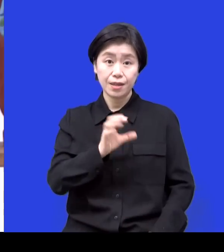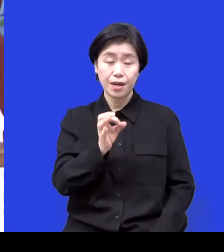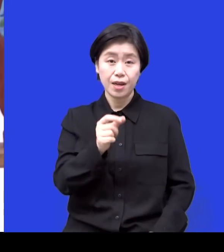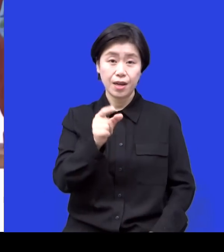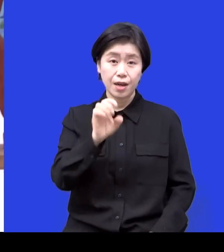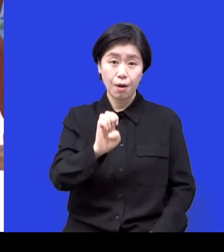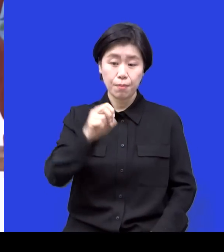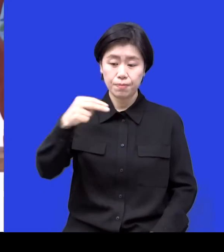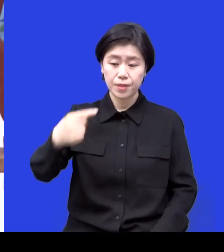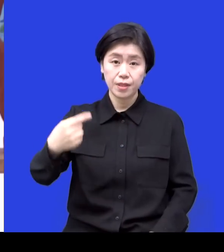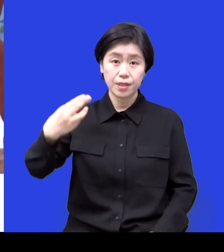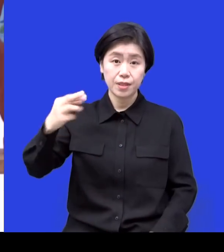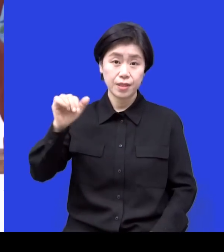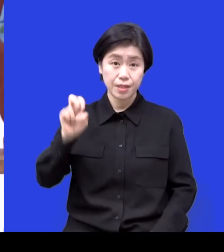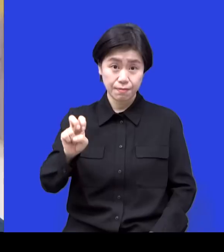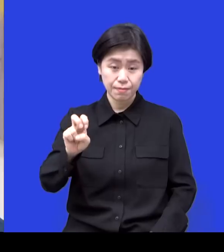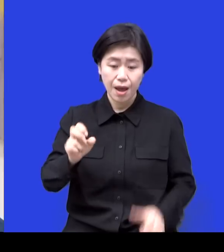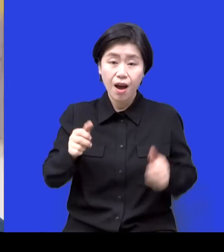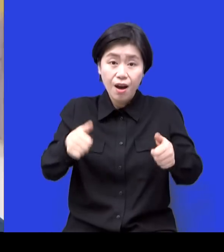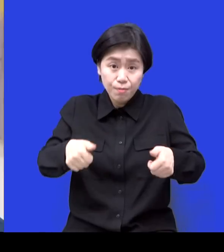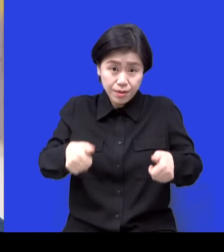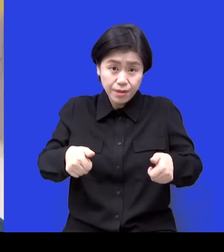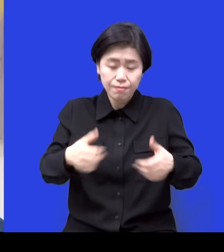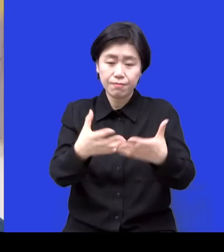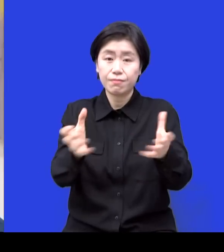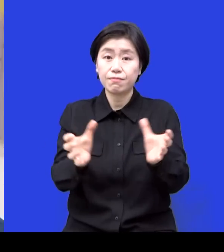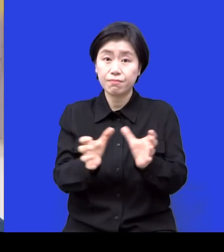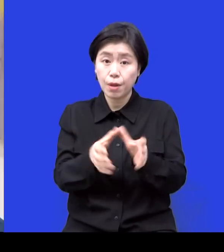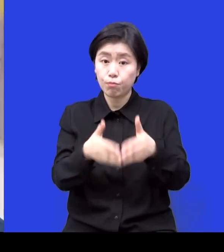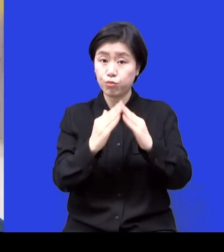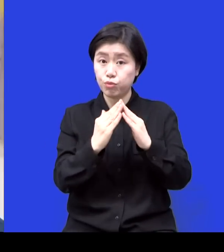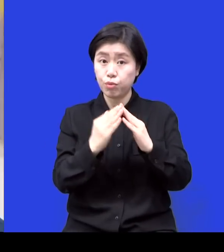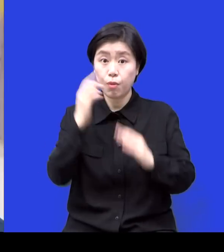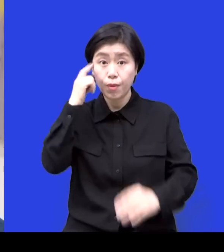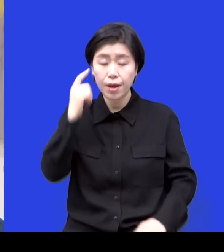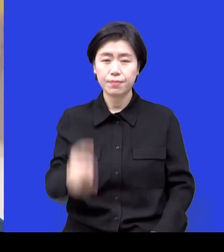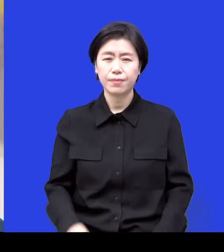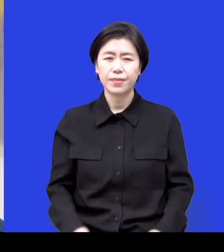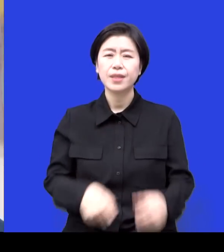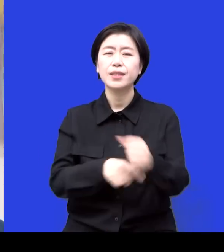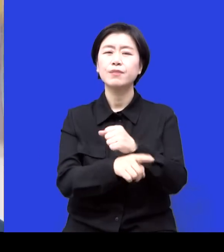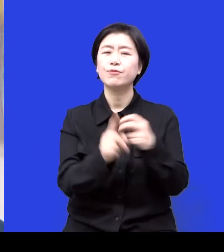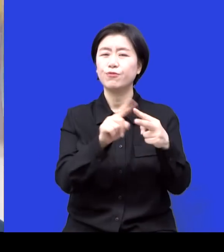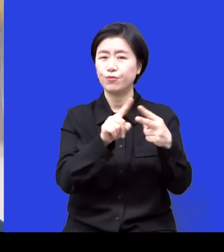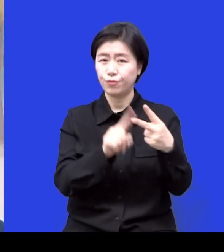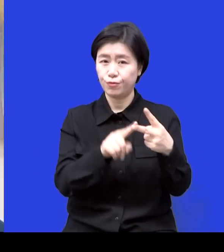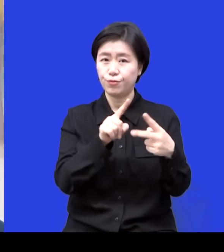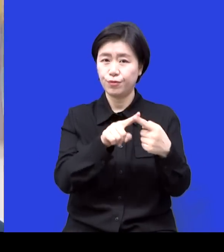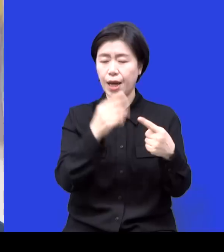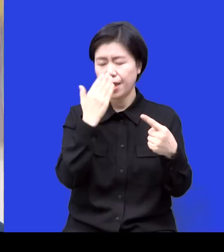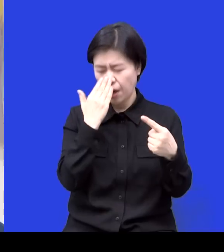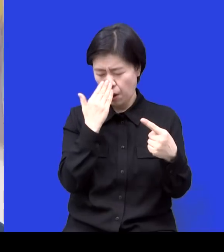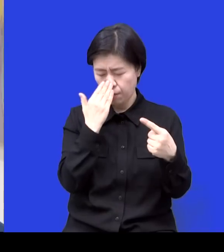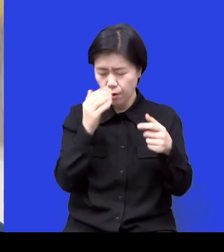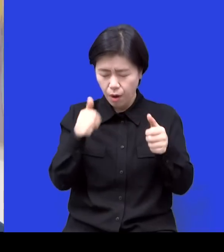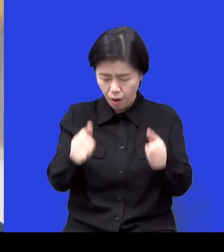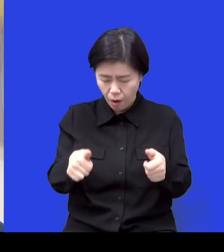그 이유가 있으세요? 네. 엎드림은 일단 저희가 이중 의미가 있어요. 엎드리다. 겸손하게 엎드려서 아이들의 드림을 업